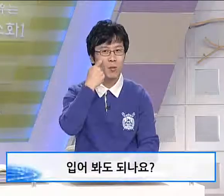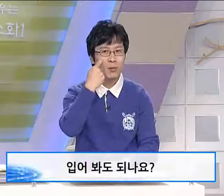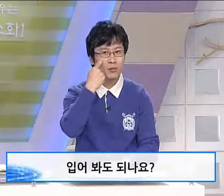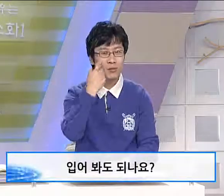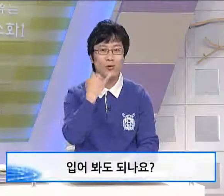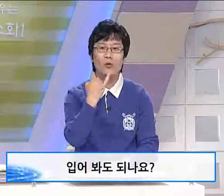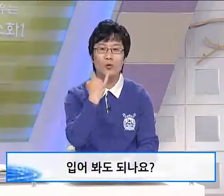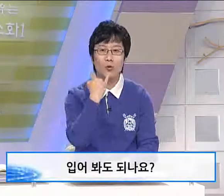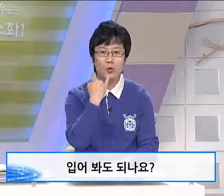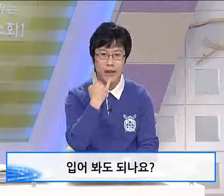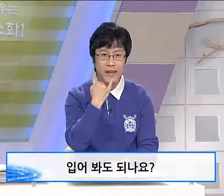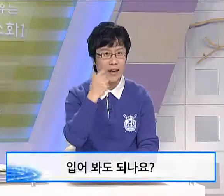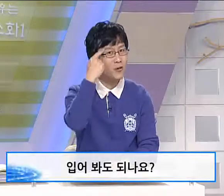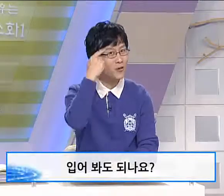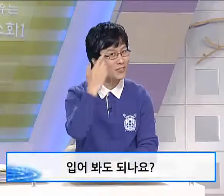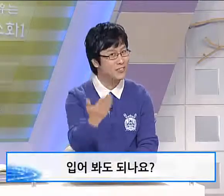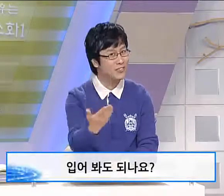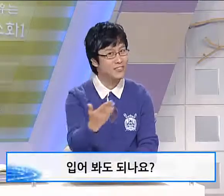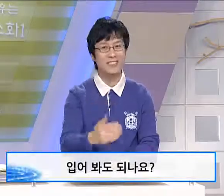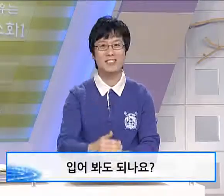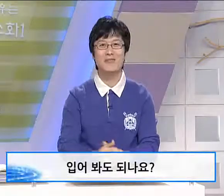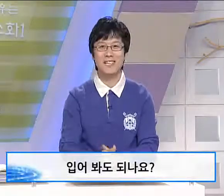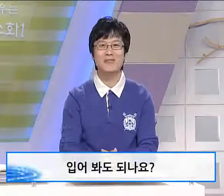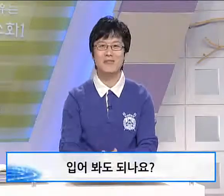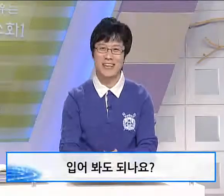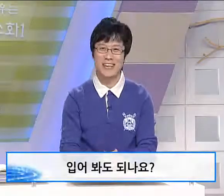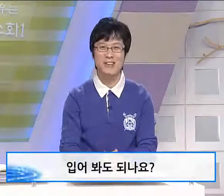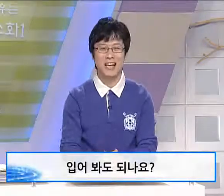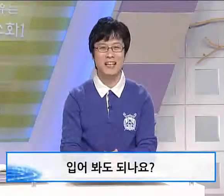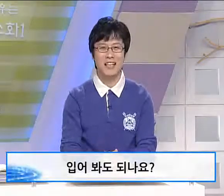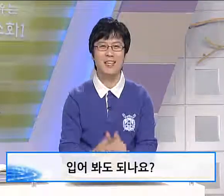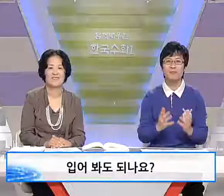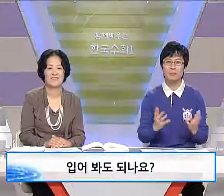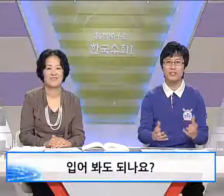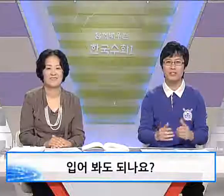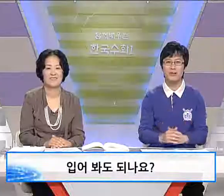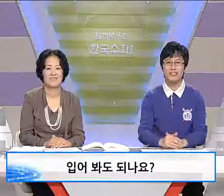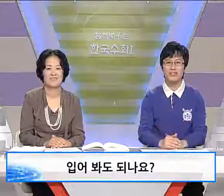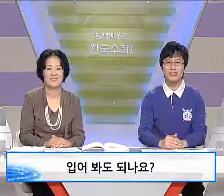입어봐도 되나요? 이렇게 질문하시면 되네요. 다시 한번 보여드리도록 하겠습니다.